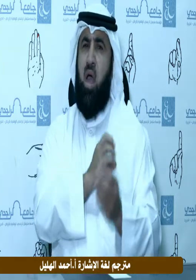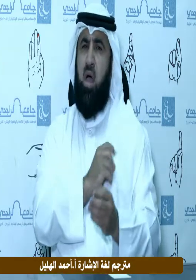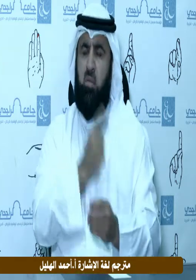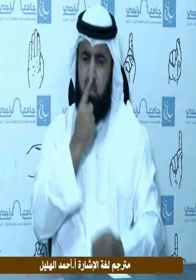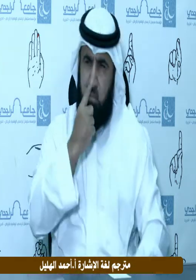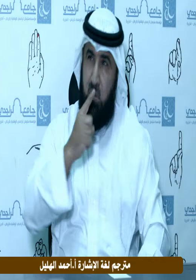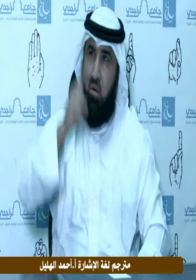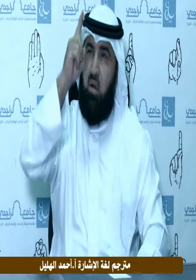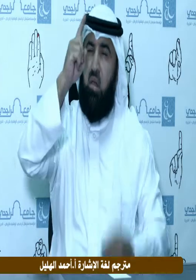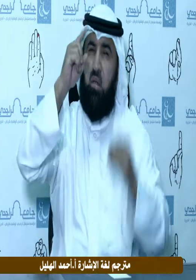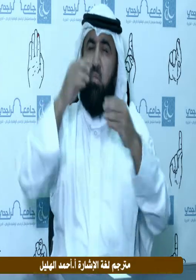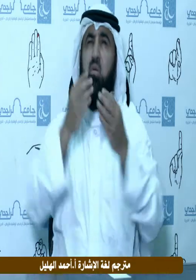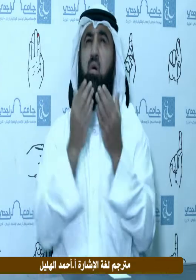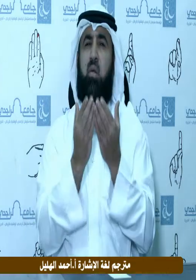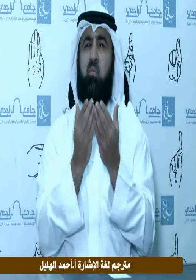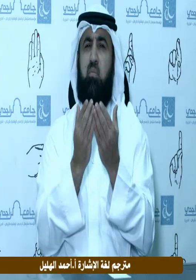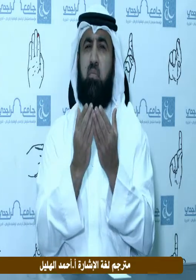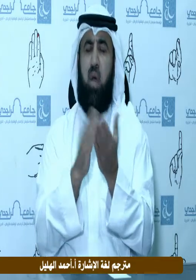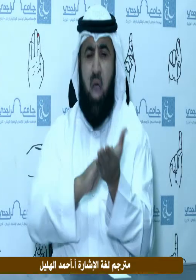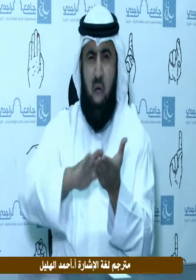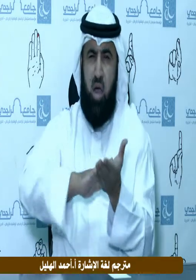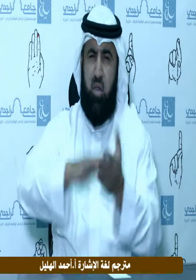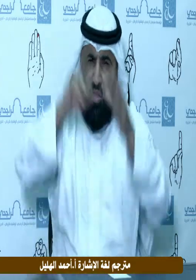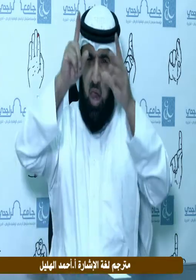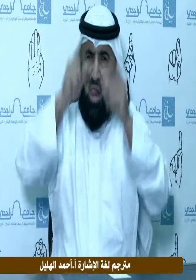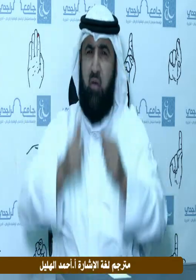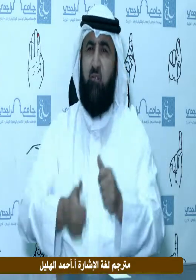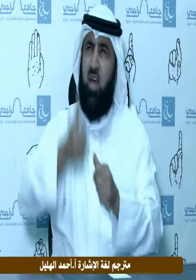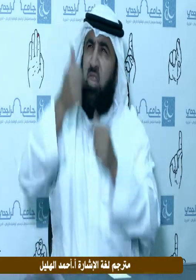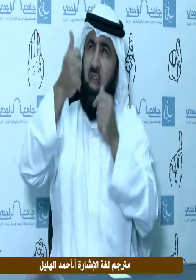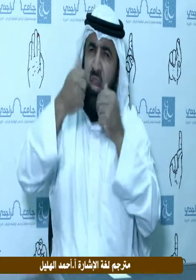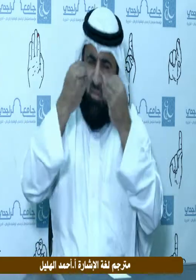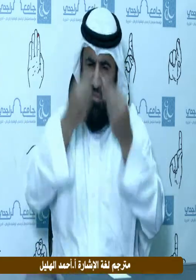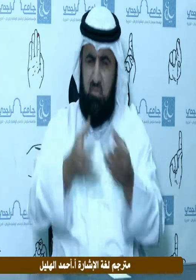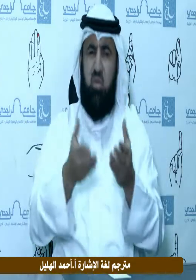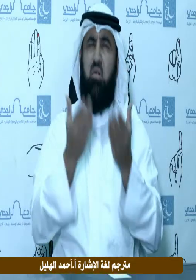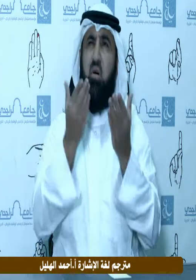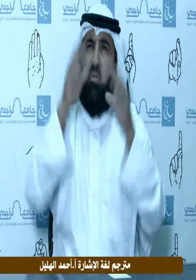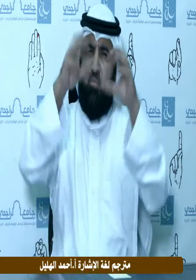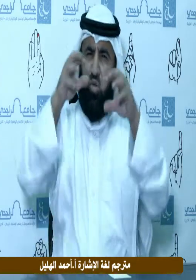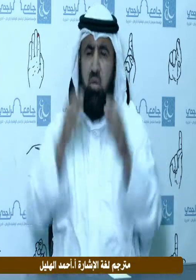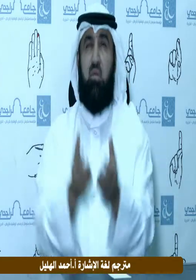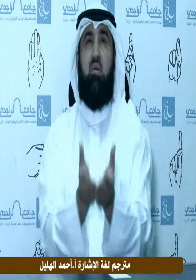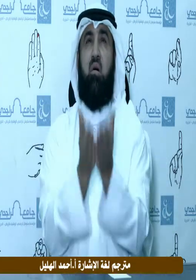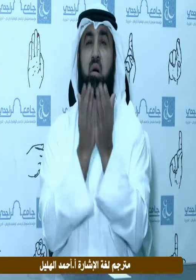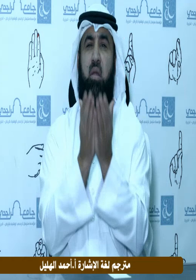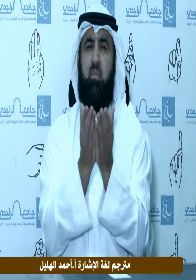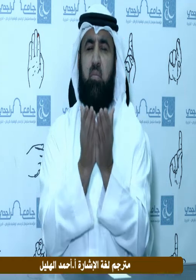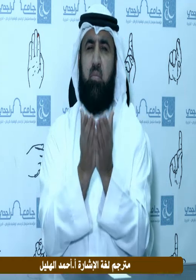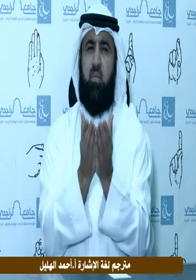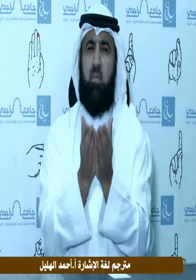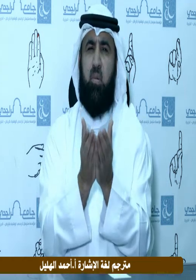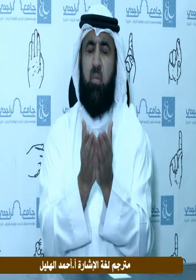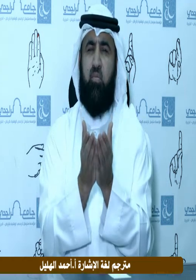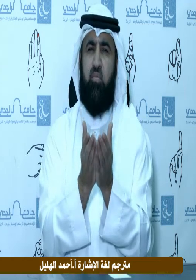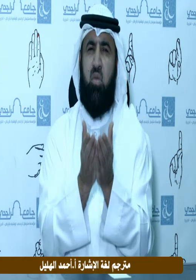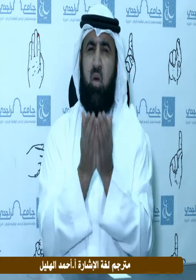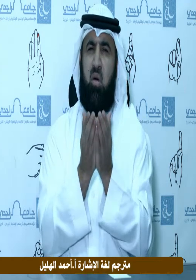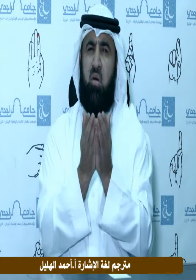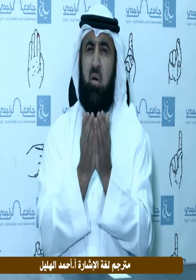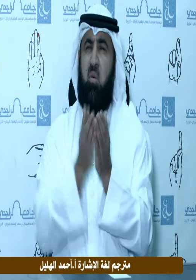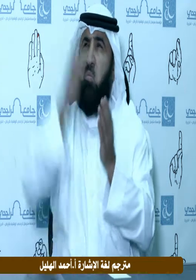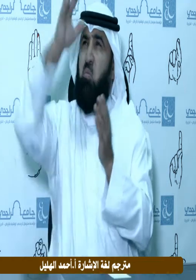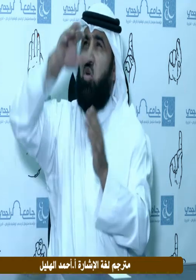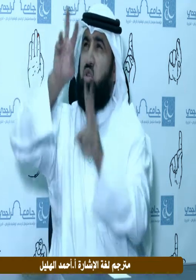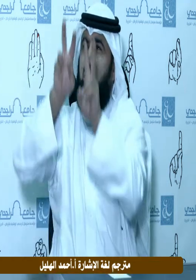بطاعتك وأغث البلاد بفضلك اللهم أغثنا اللهم لا تؤاخذنا